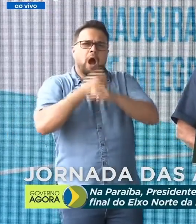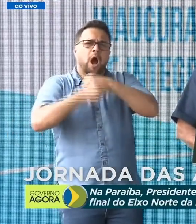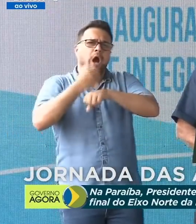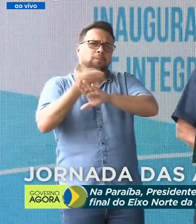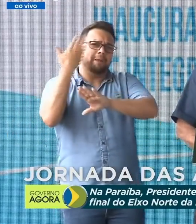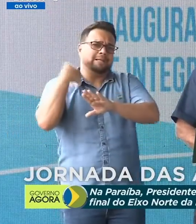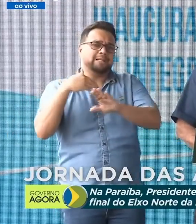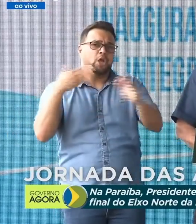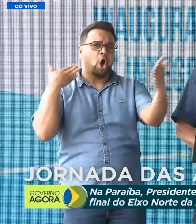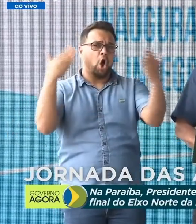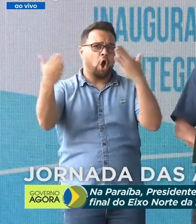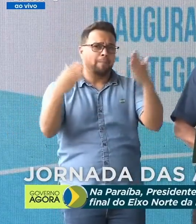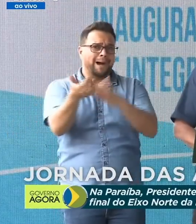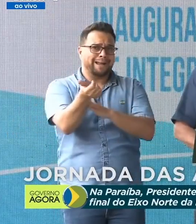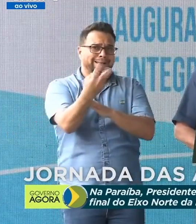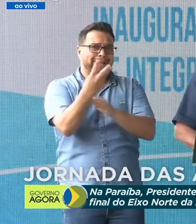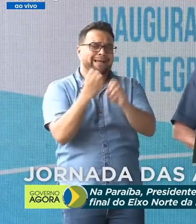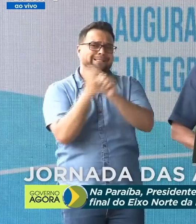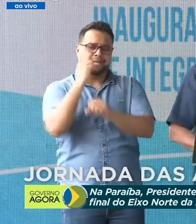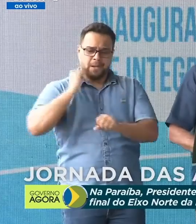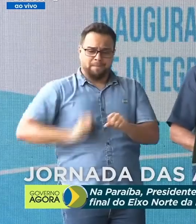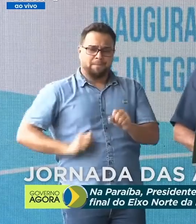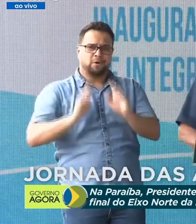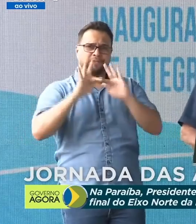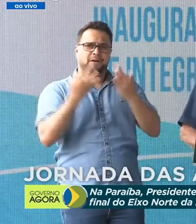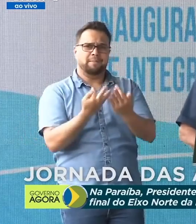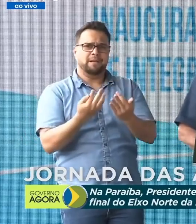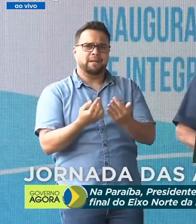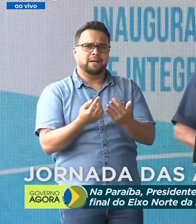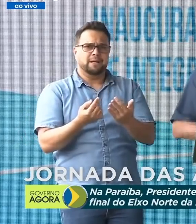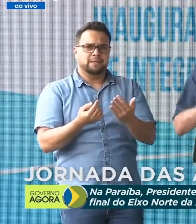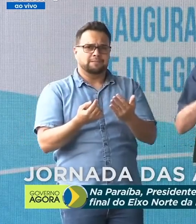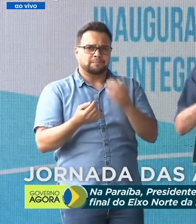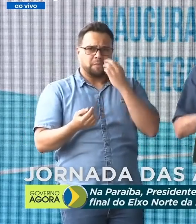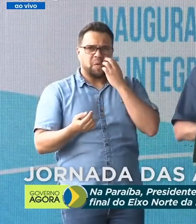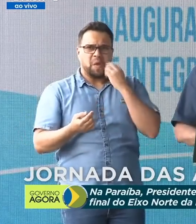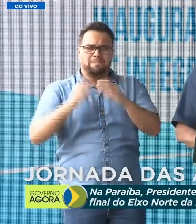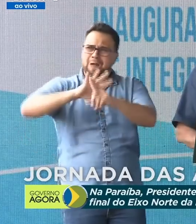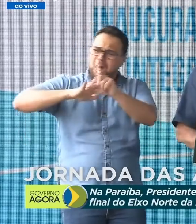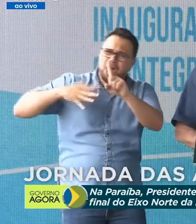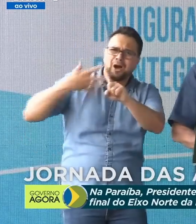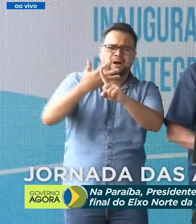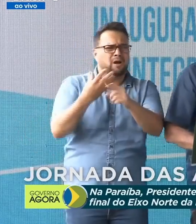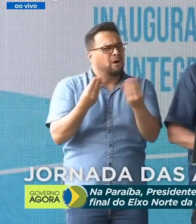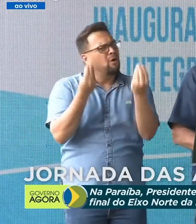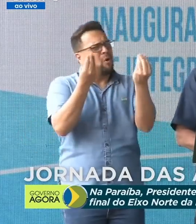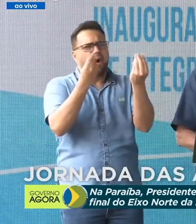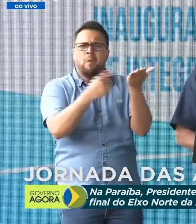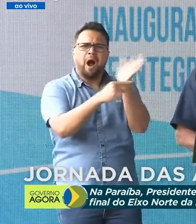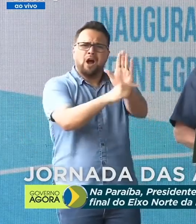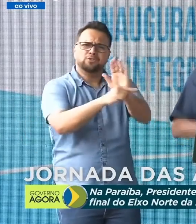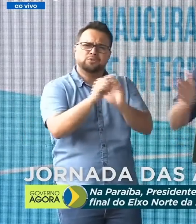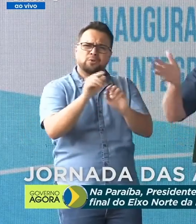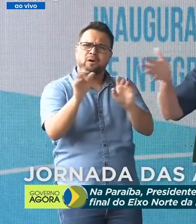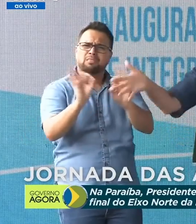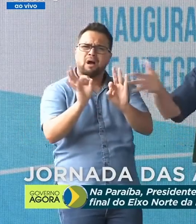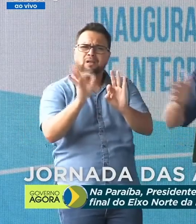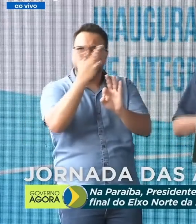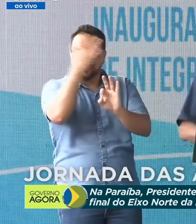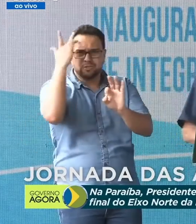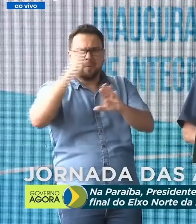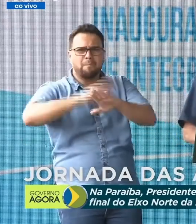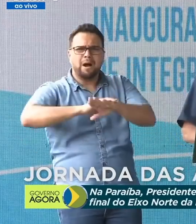equivalente a 13 anos de Bolsa Família. Como não buscamos atender os mais pobres? Como